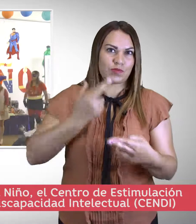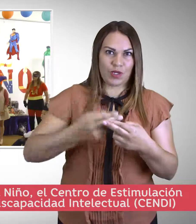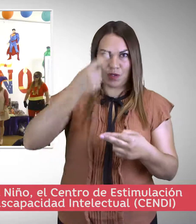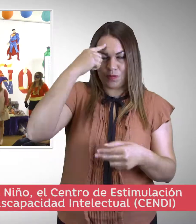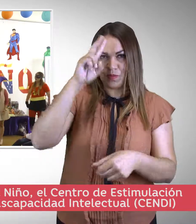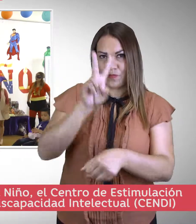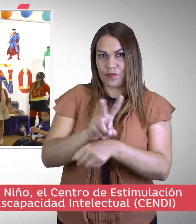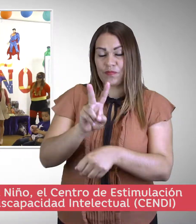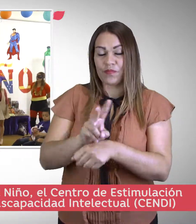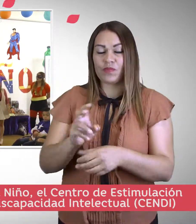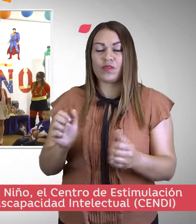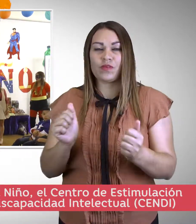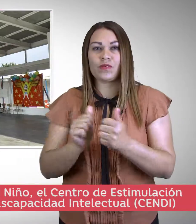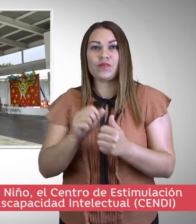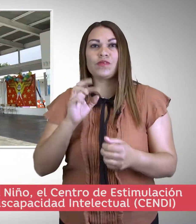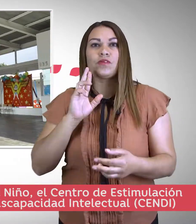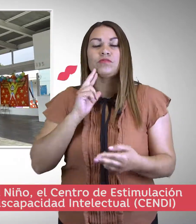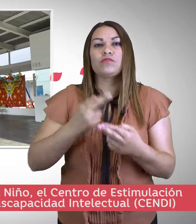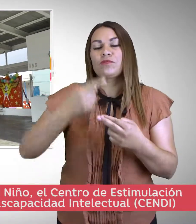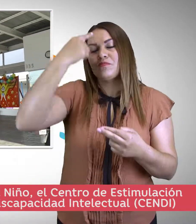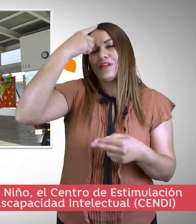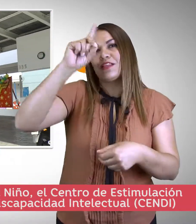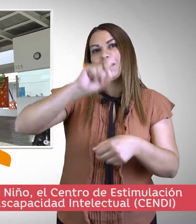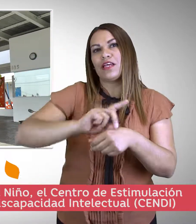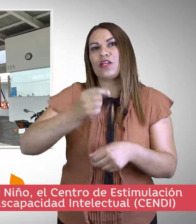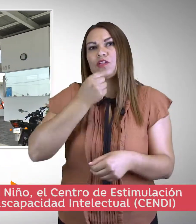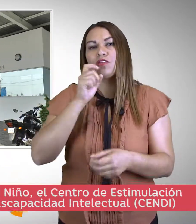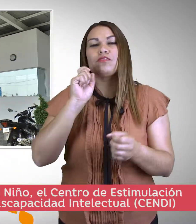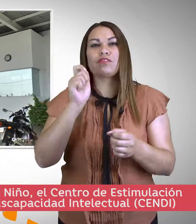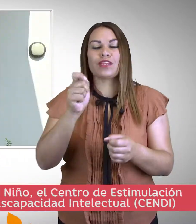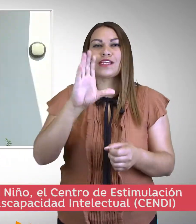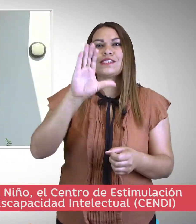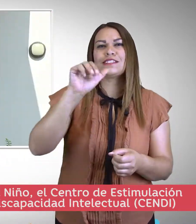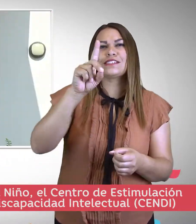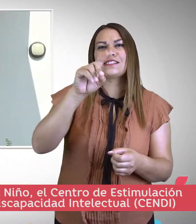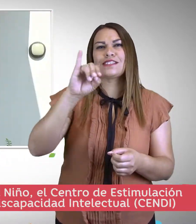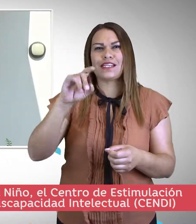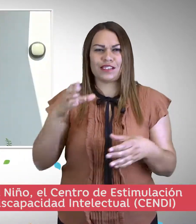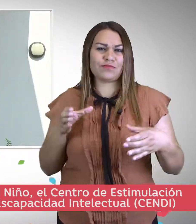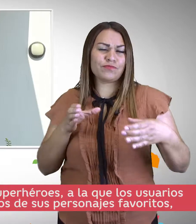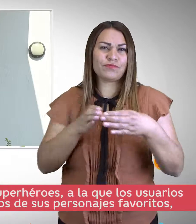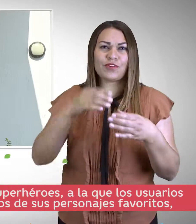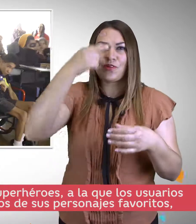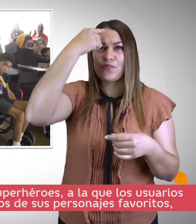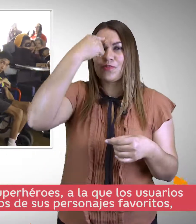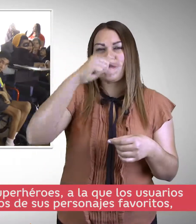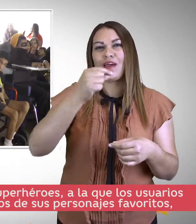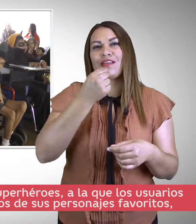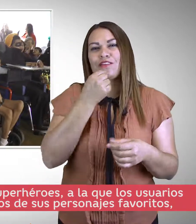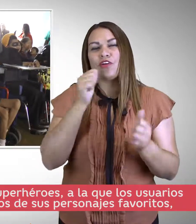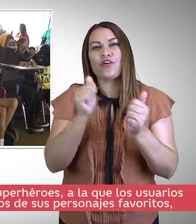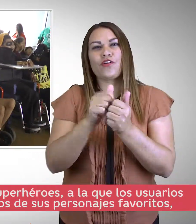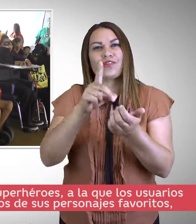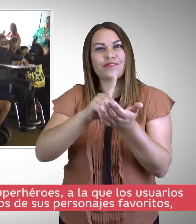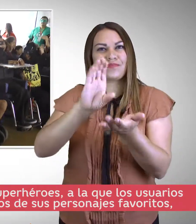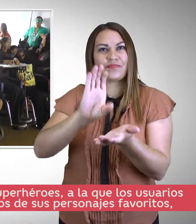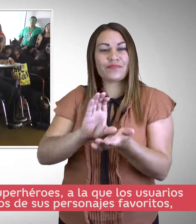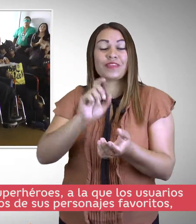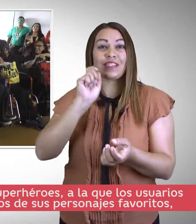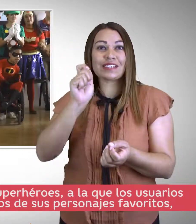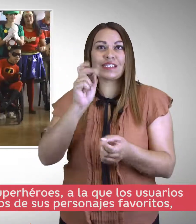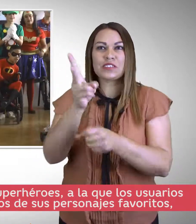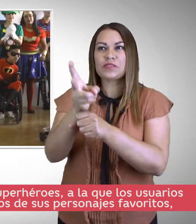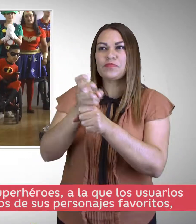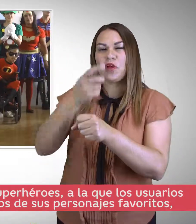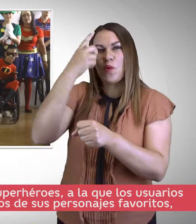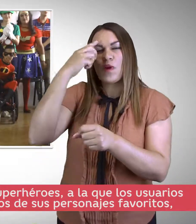Con motivo del Día del Niño, el Centro de Estimulación para Personas con Discapacidad Intelectual, CENDI, realizó una fiesta de superhéroes a